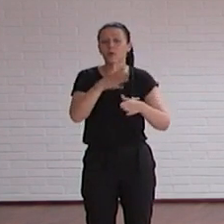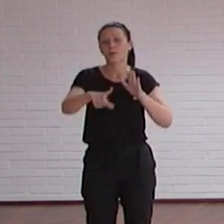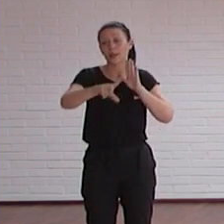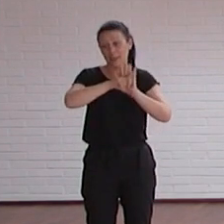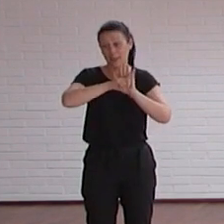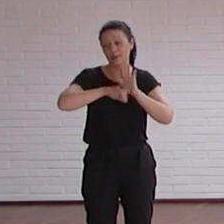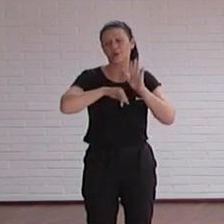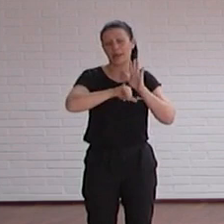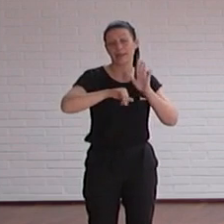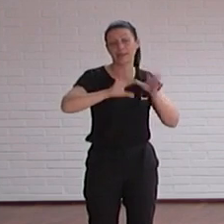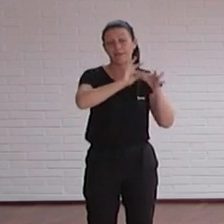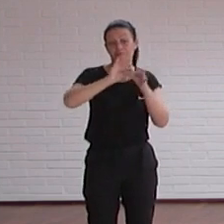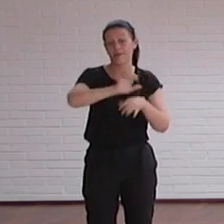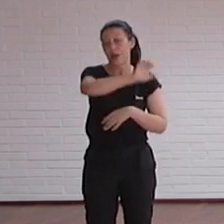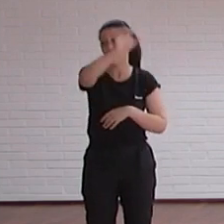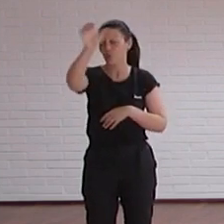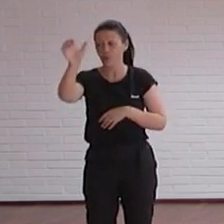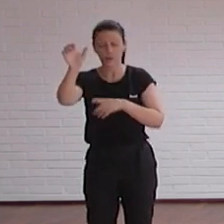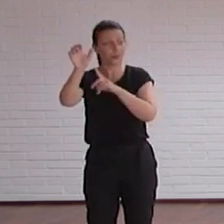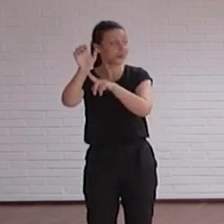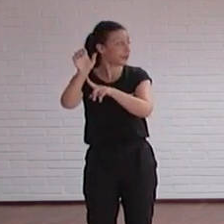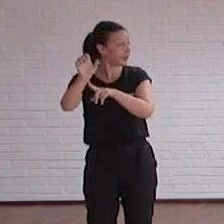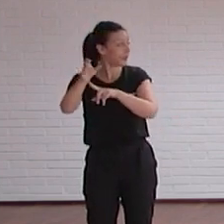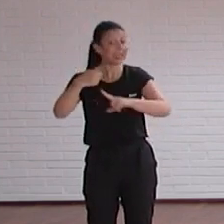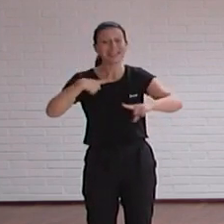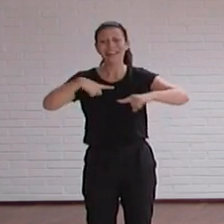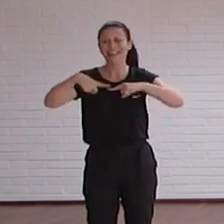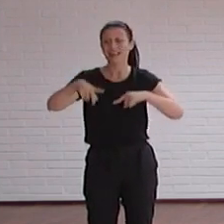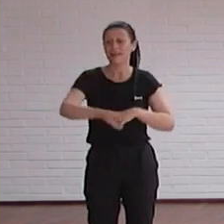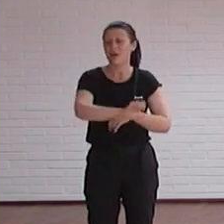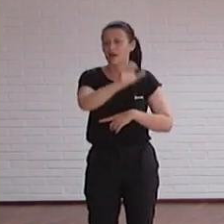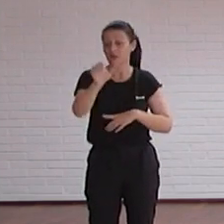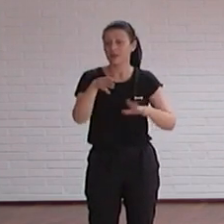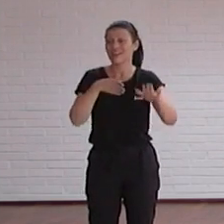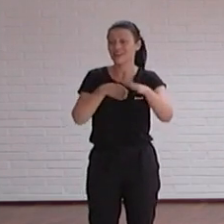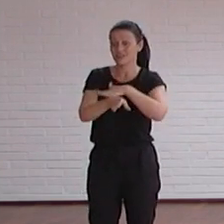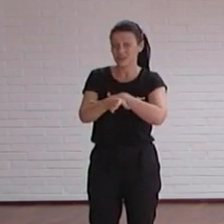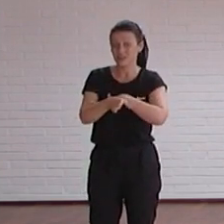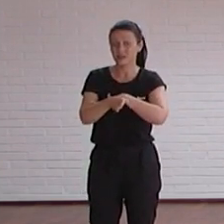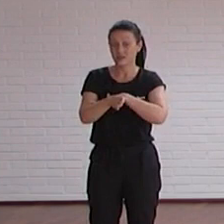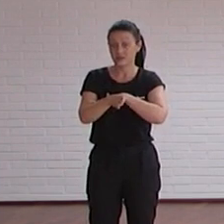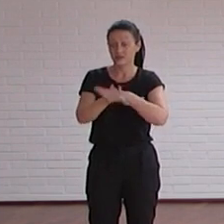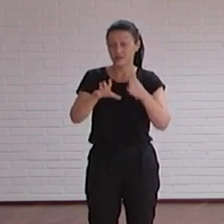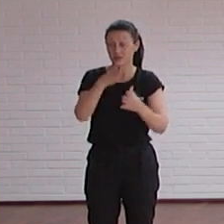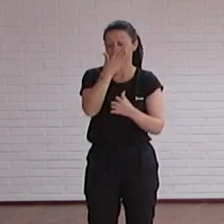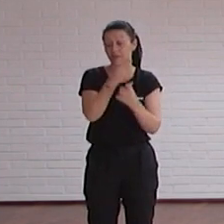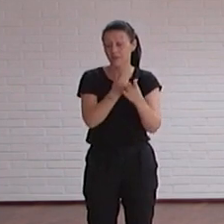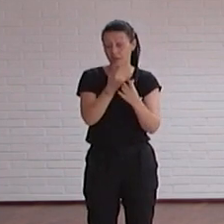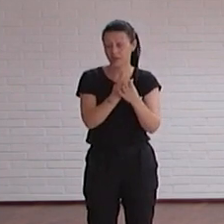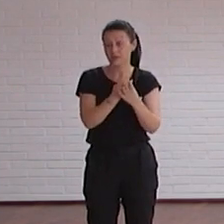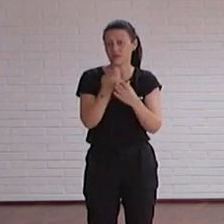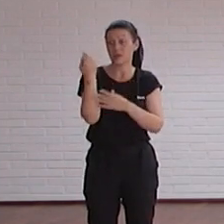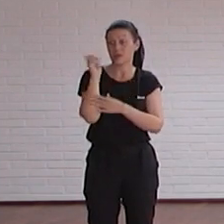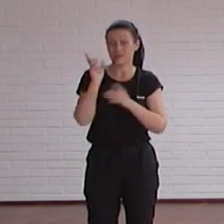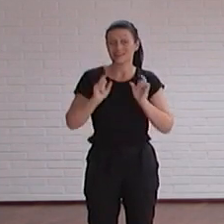obliga, tanto a nivel europeo, a la Directiva Europea sobre la Accesibilidad de los sitios web y aplicaciones móviles